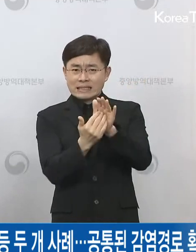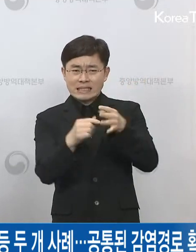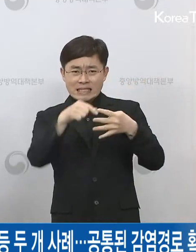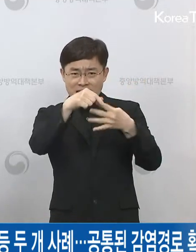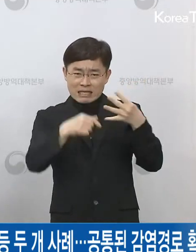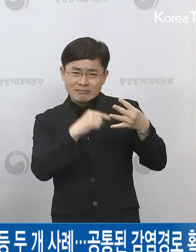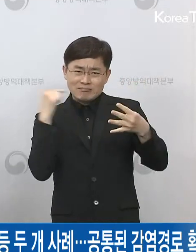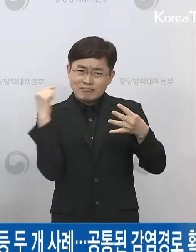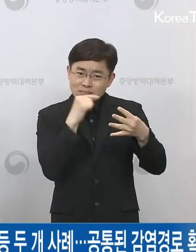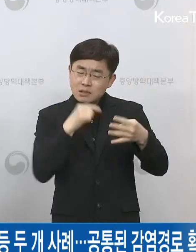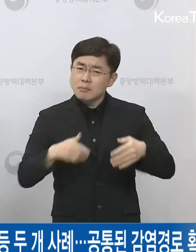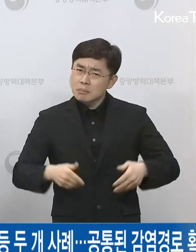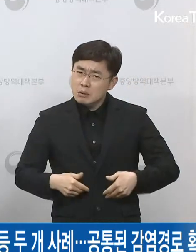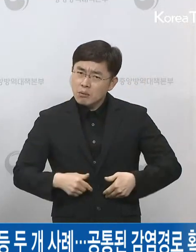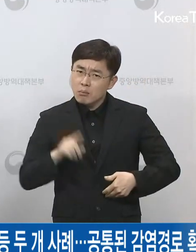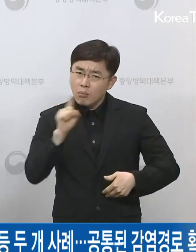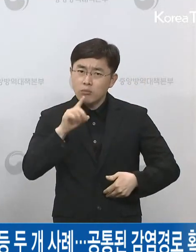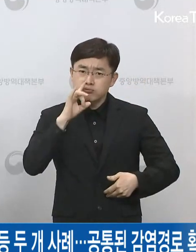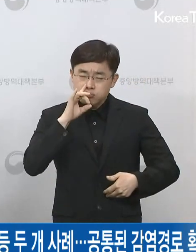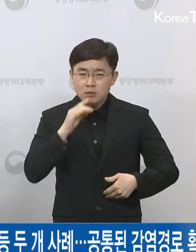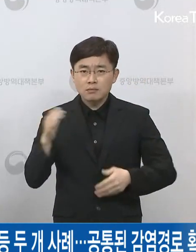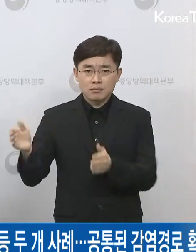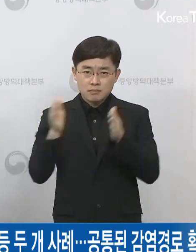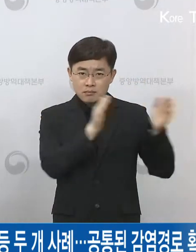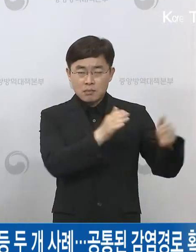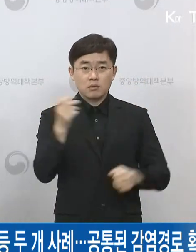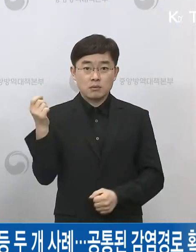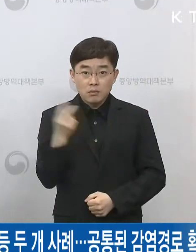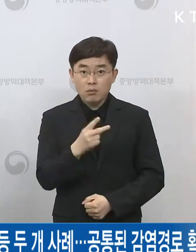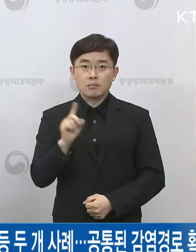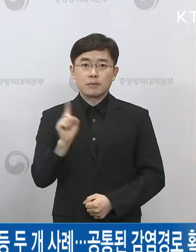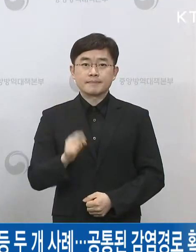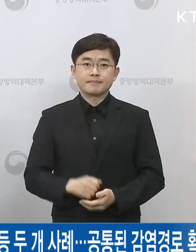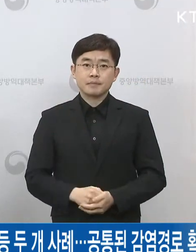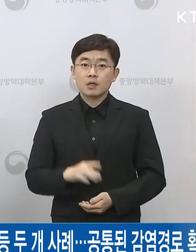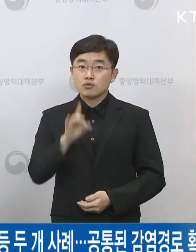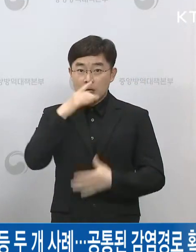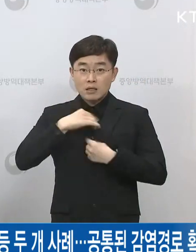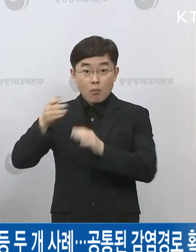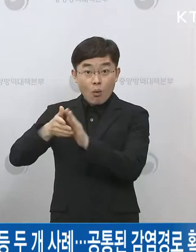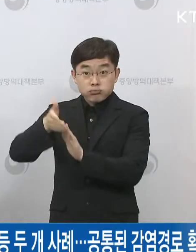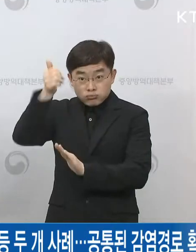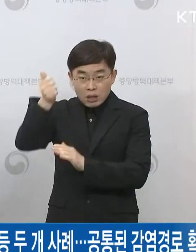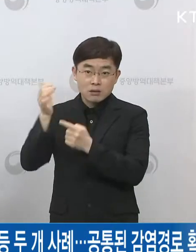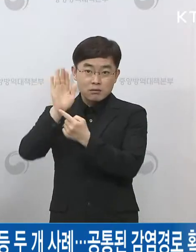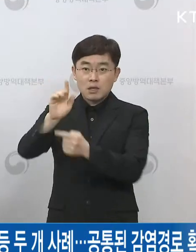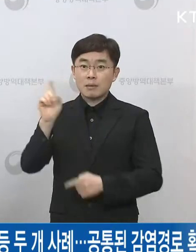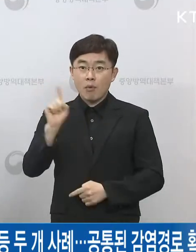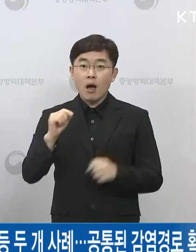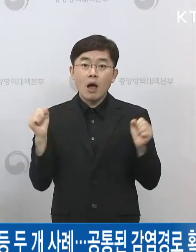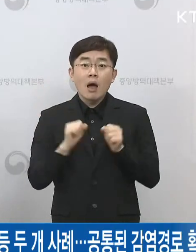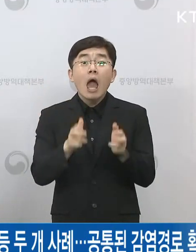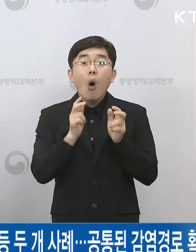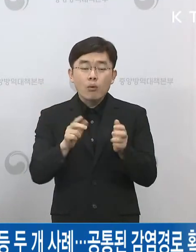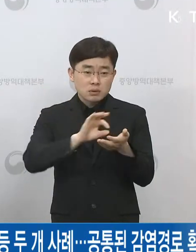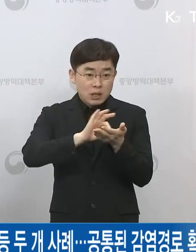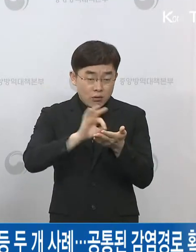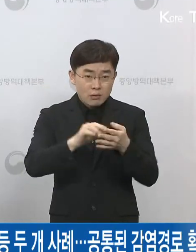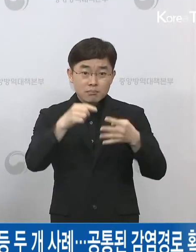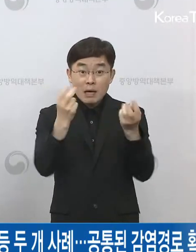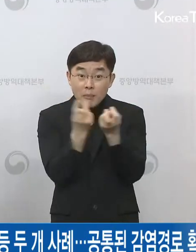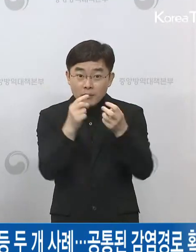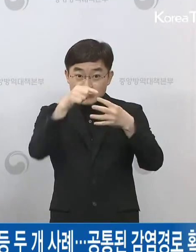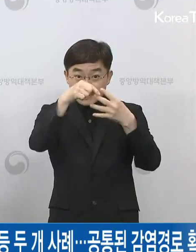아닌지 분명히 견해 여쭙고요. 또 하나는 오늘 중대문이 발표한 에어컨 사용 지침과 관련해서 지금 전국에